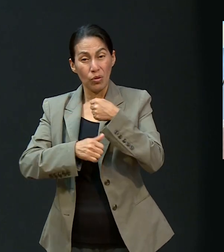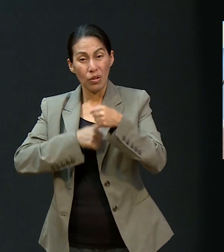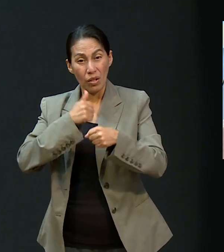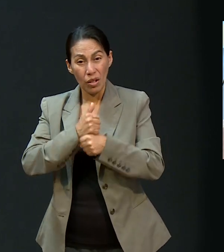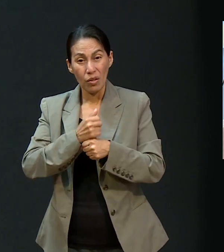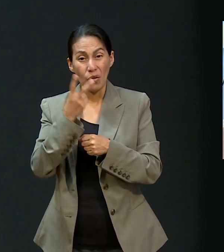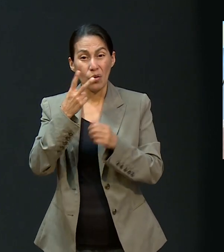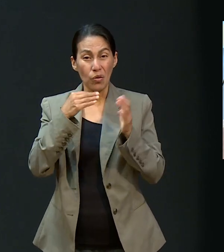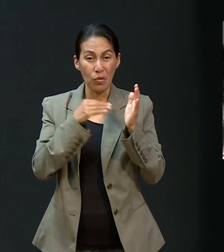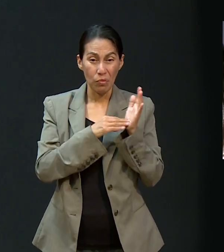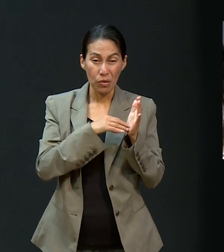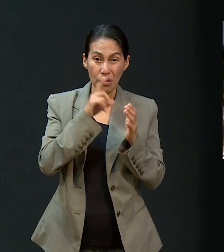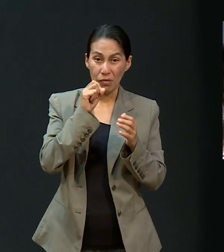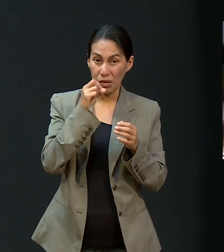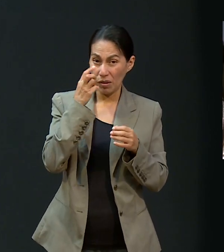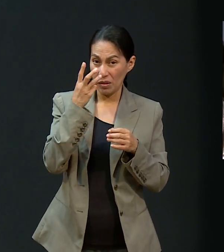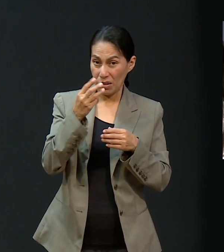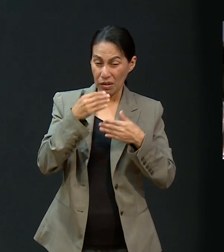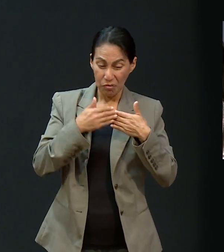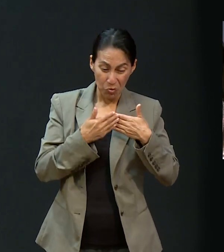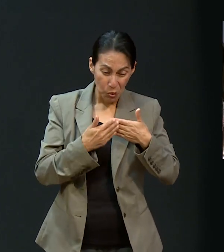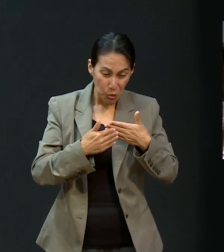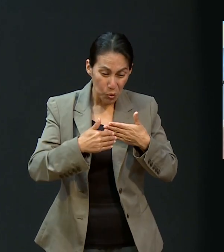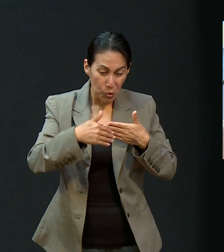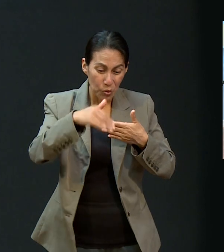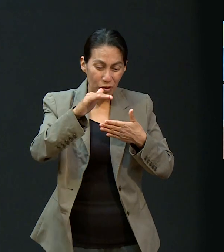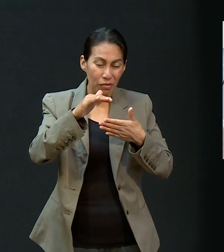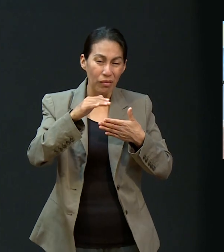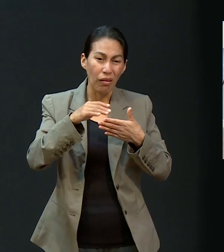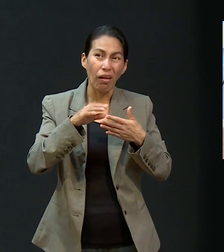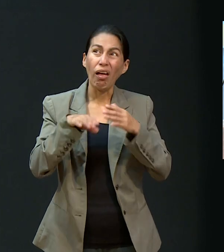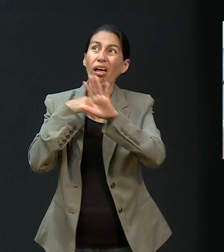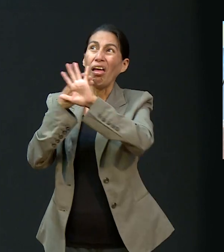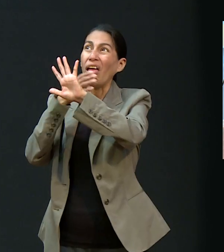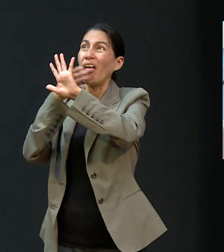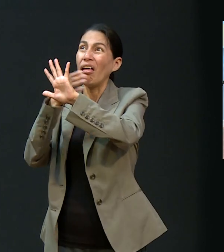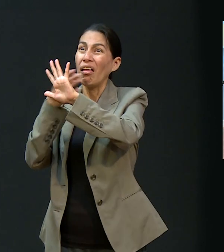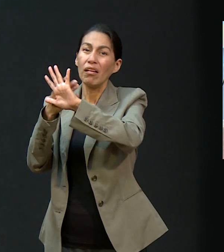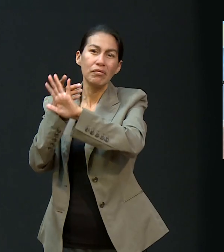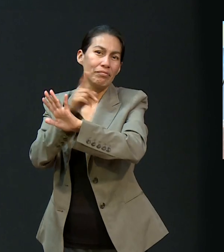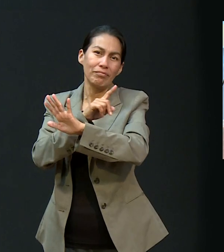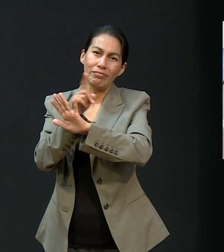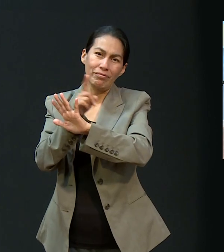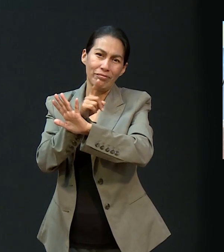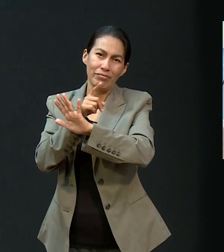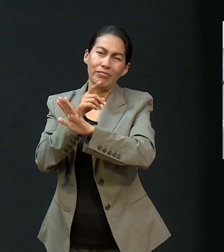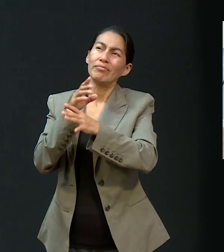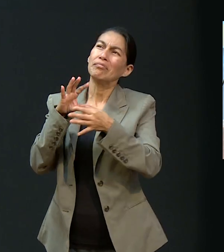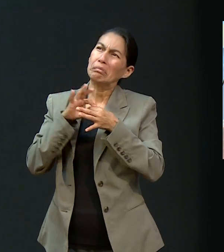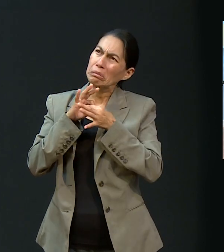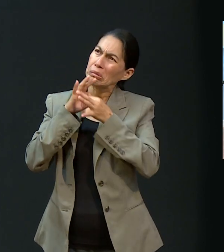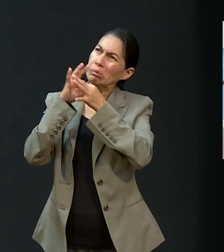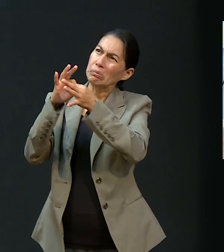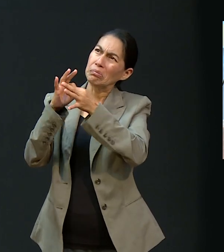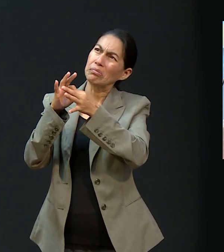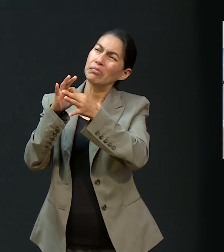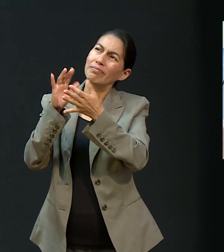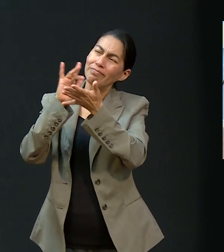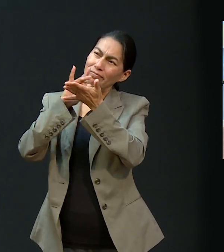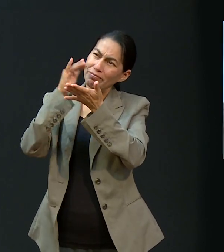los grandes milagros que Dios hace. Lo que pasa es que se acostumbraban a tantos milagros que decían, ya lo